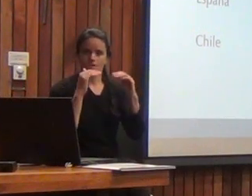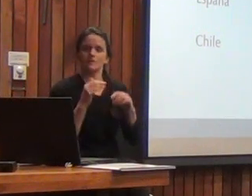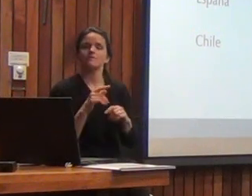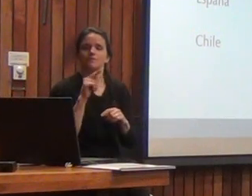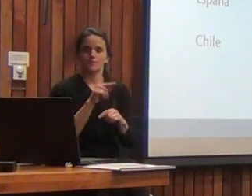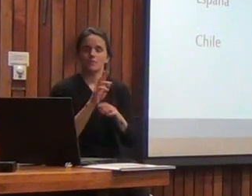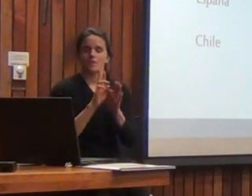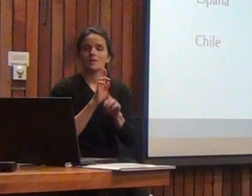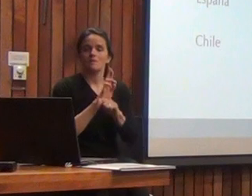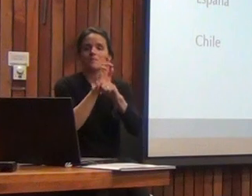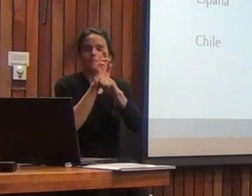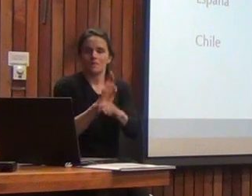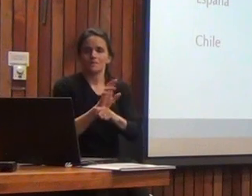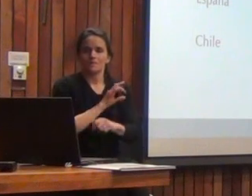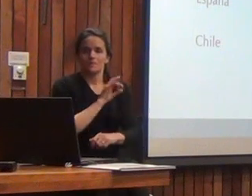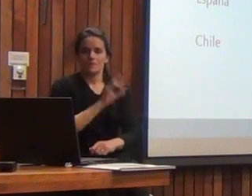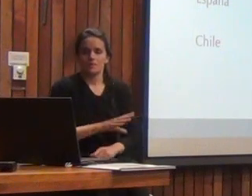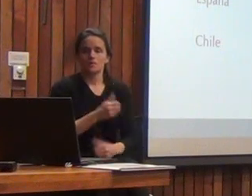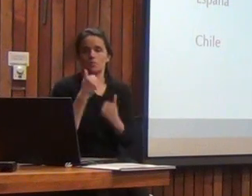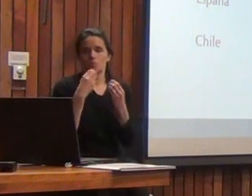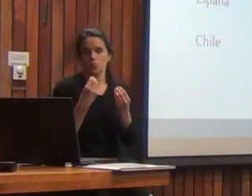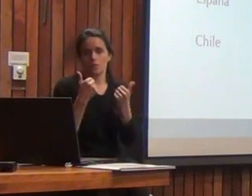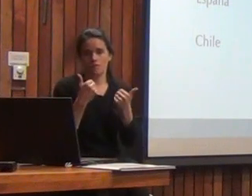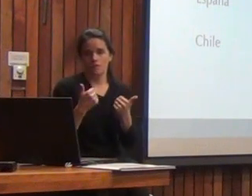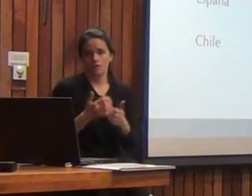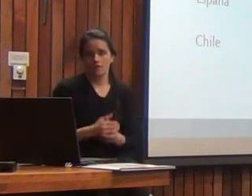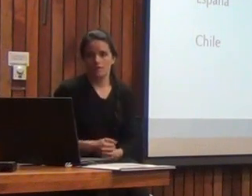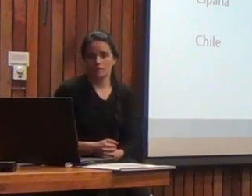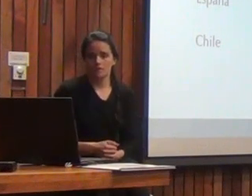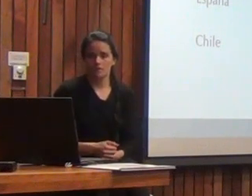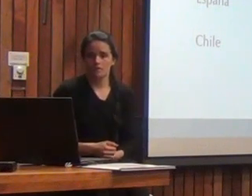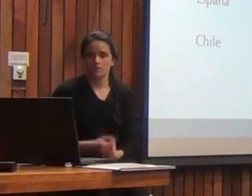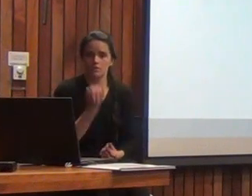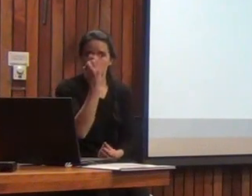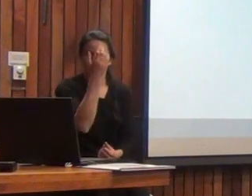axilena está bastante bien muy muy bien ¿si?